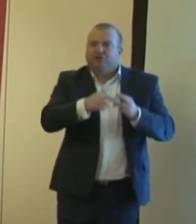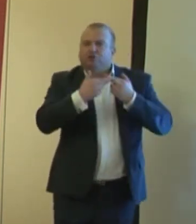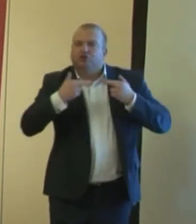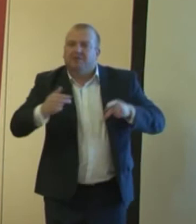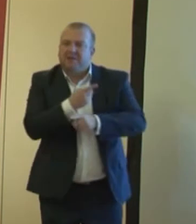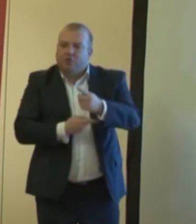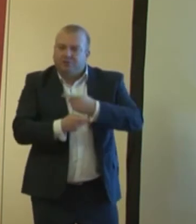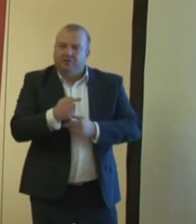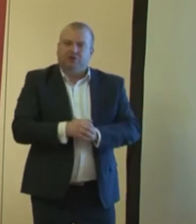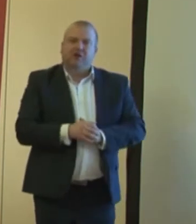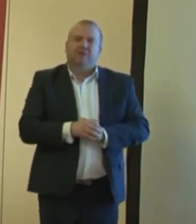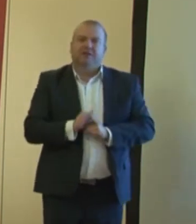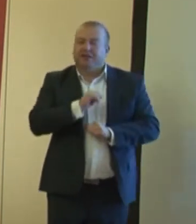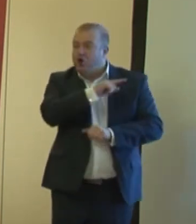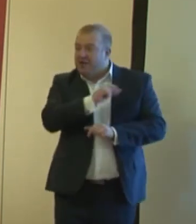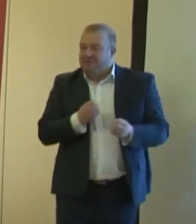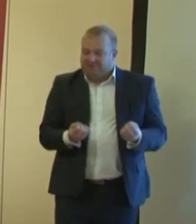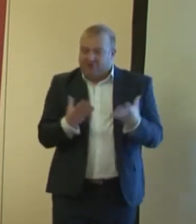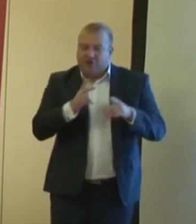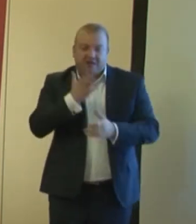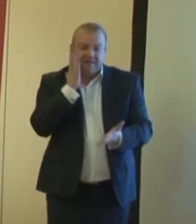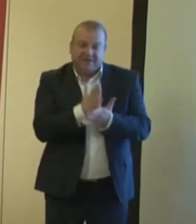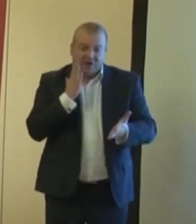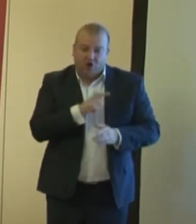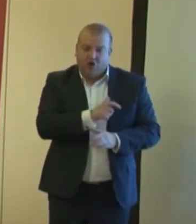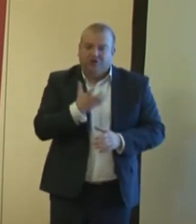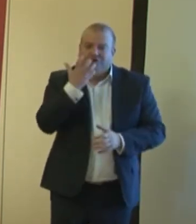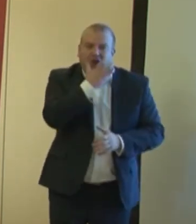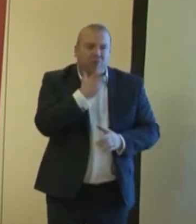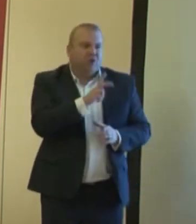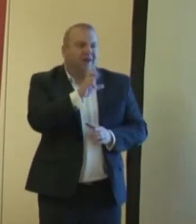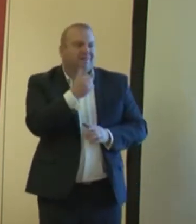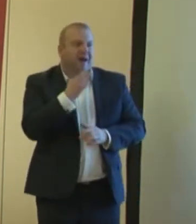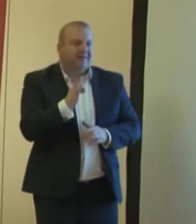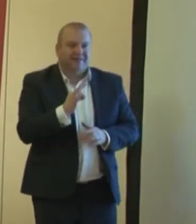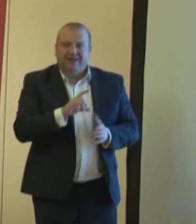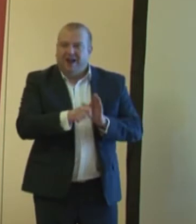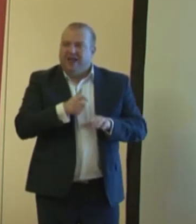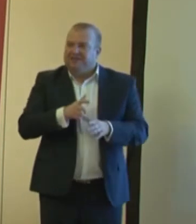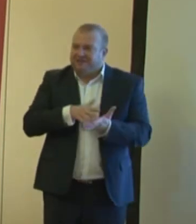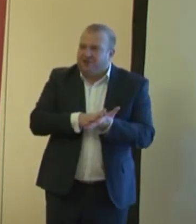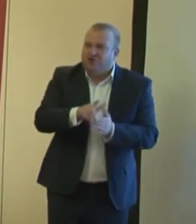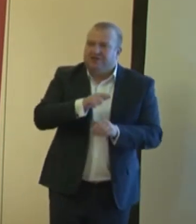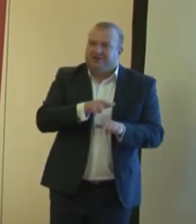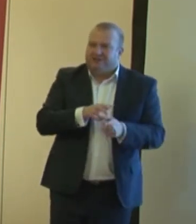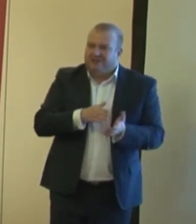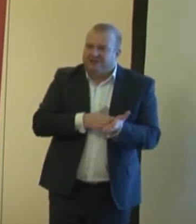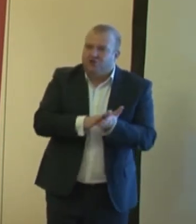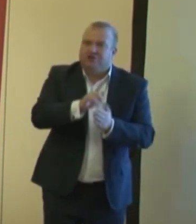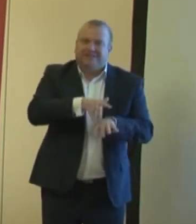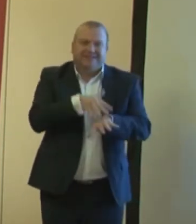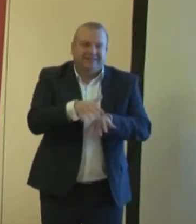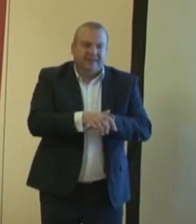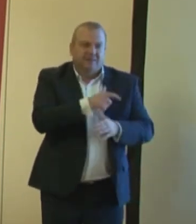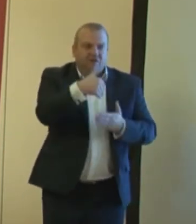niepełnosprawnościami. I oni tam stworzyli nie tylko ciepły klimat, ale stworzyli system wychowawczy, w którym nie ma przemocy,